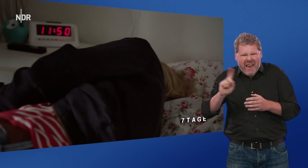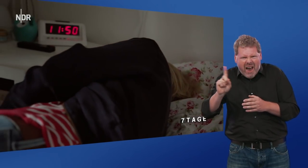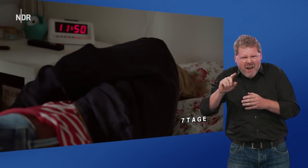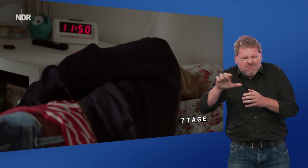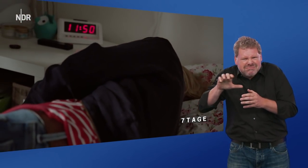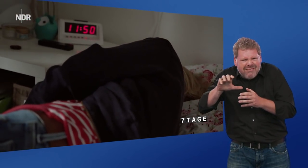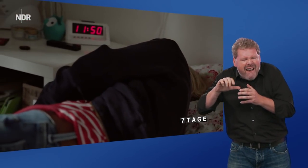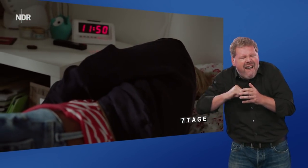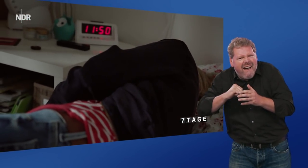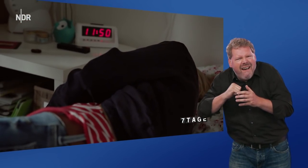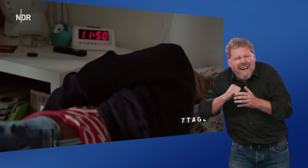Ah, krass. Ja.